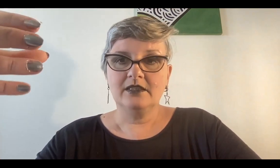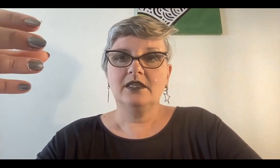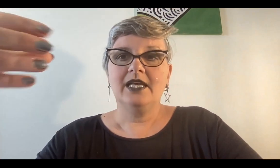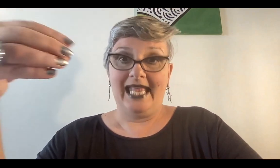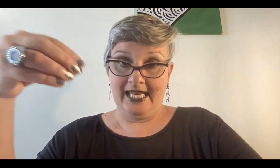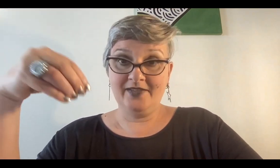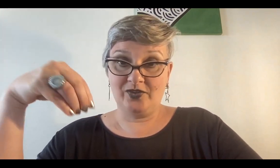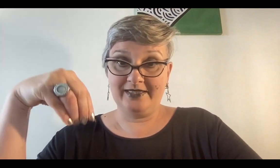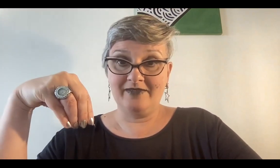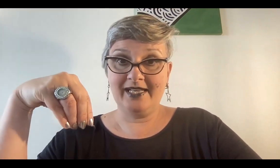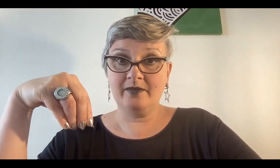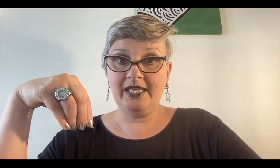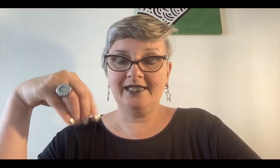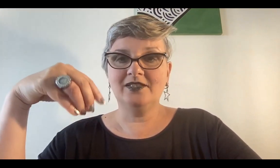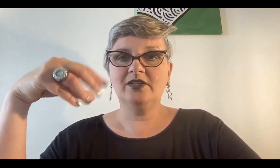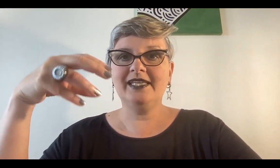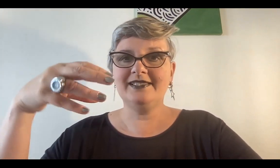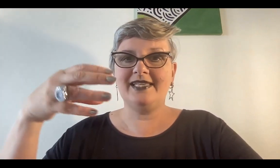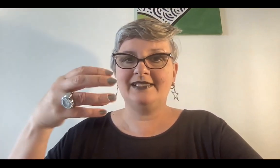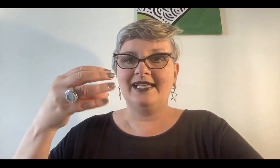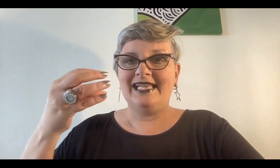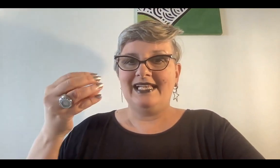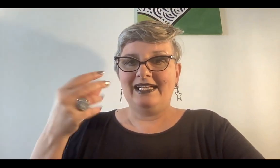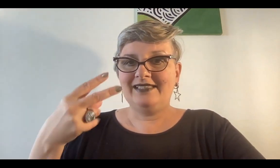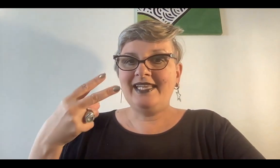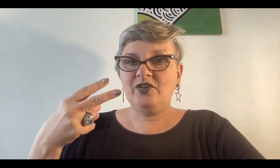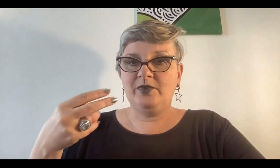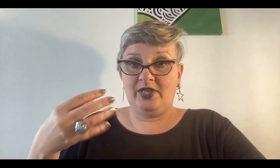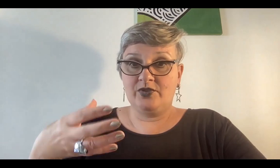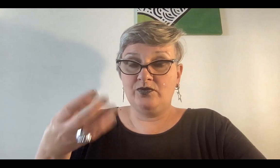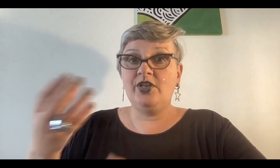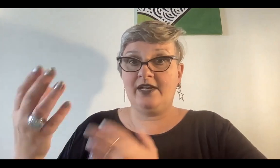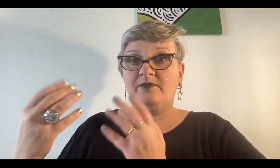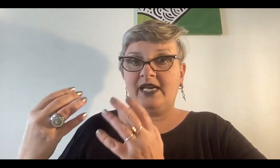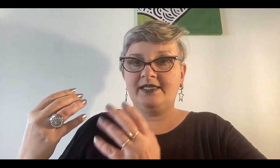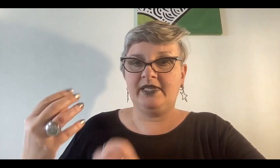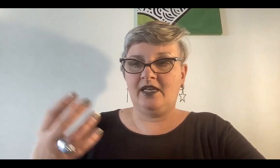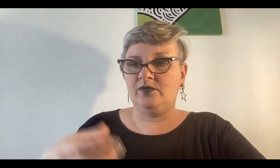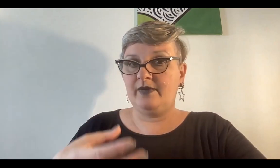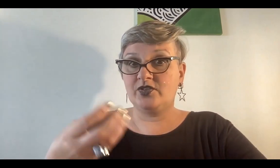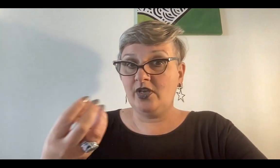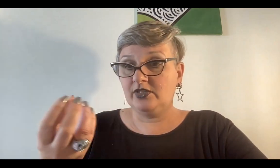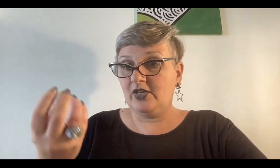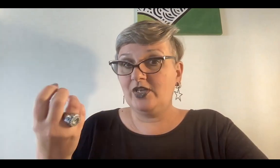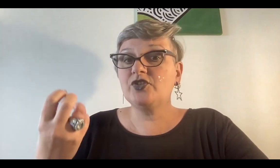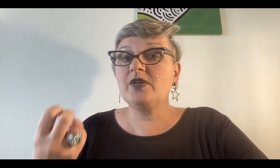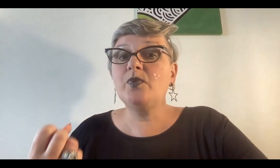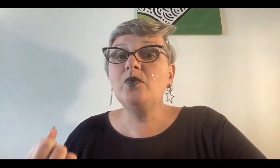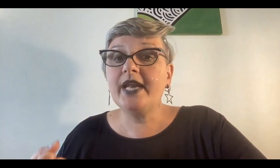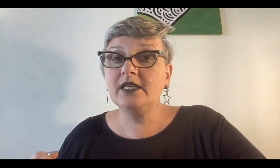en eso que estaba germinando, ¿qué decían? Tenía dos motivos, uno era romper la simetría del universo, y otro que eso se pudra